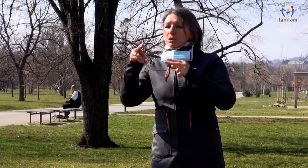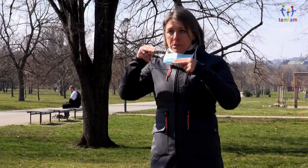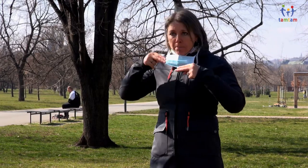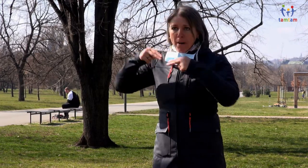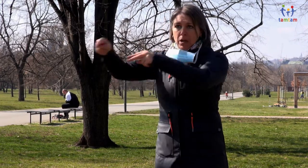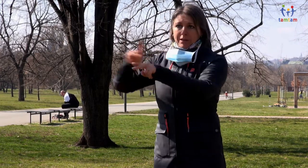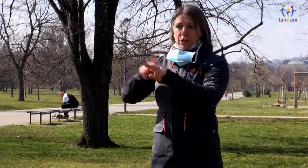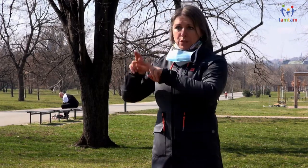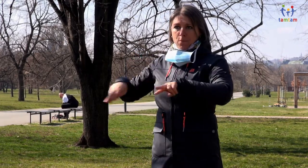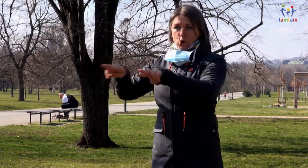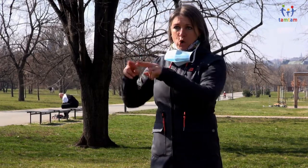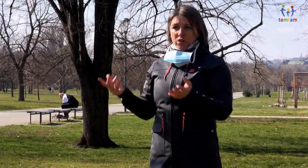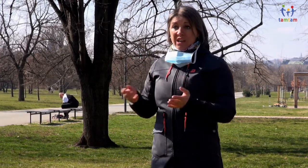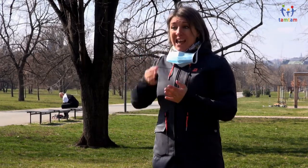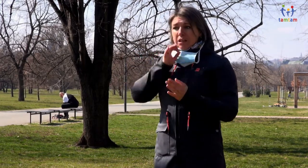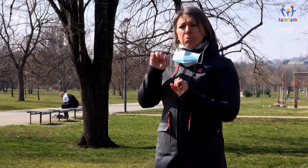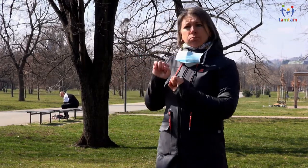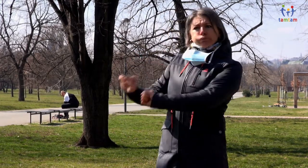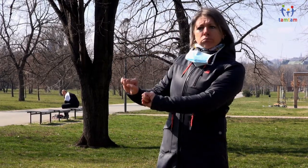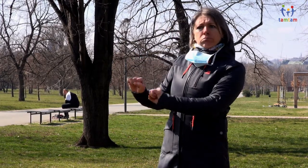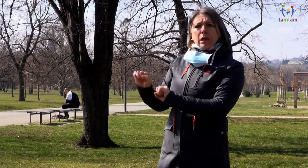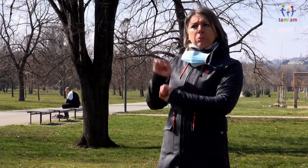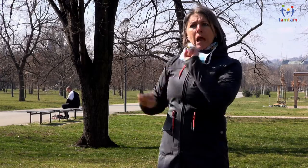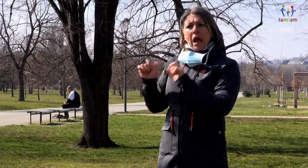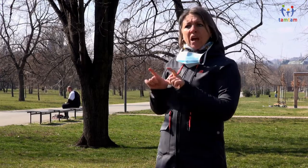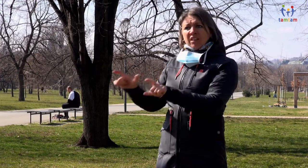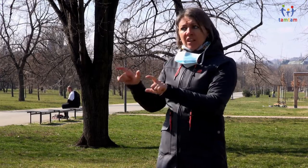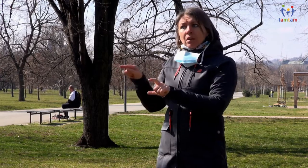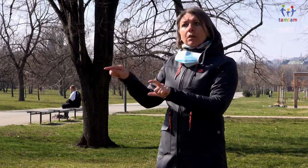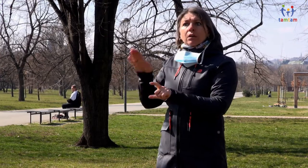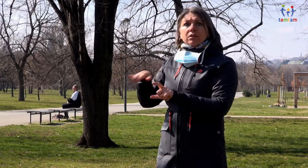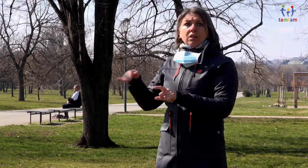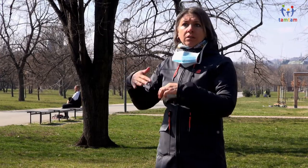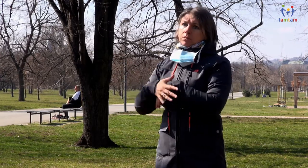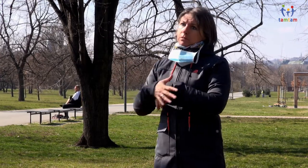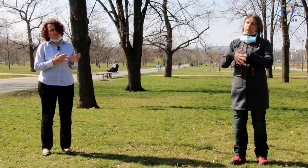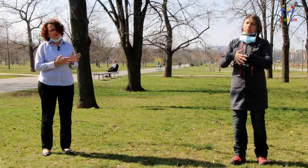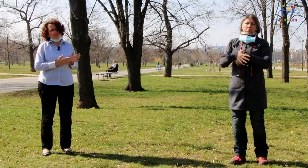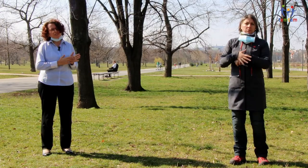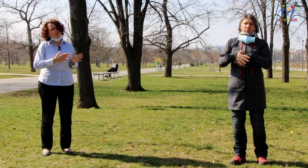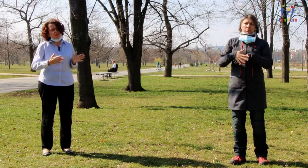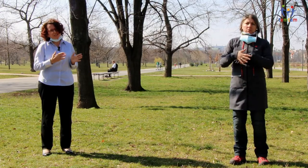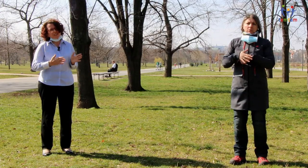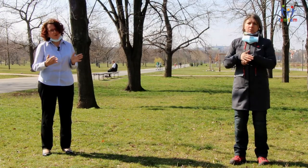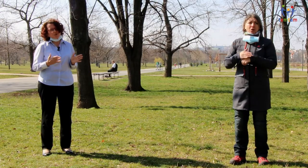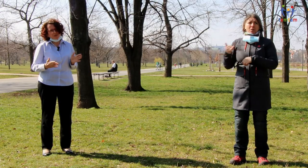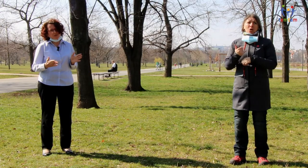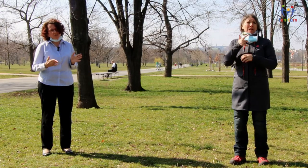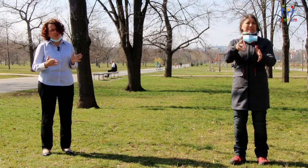u dětí, kterým to nebylo dopřáno, tak oni mají potom s tímto problém, že pořád chtějí s těmi rodiči